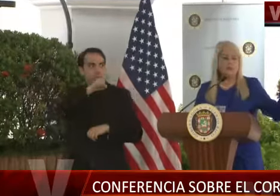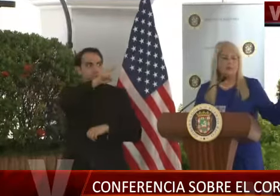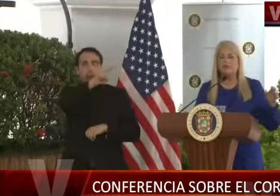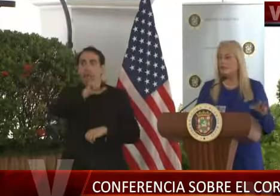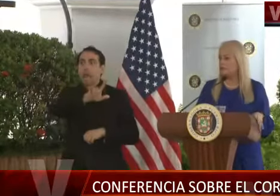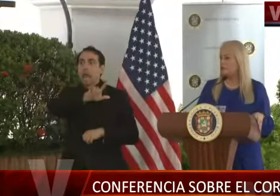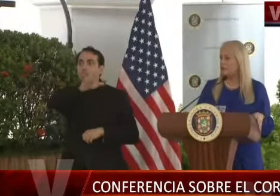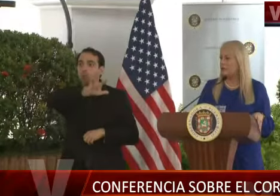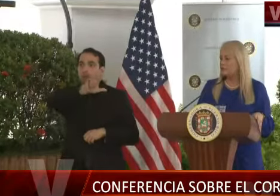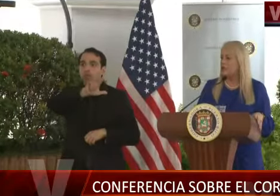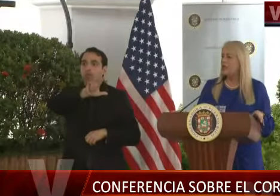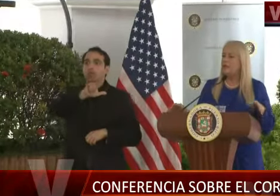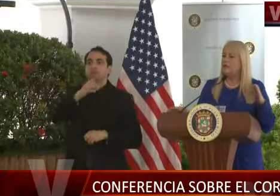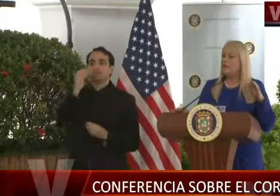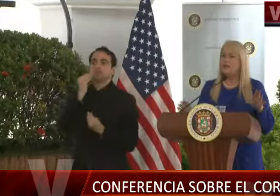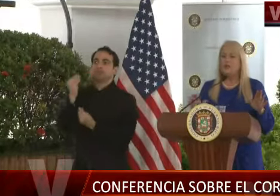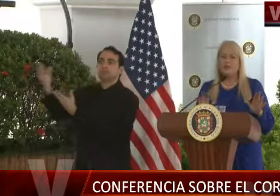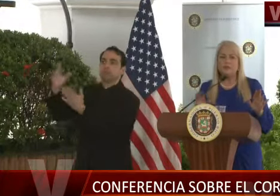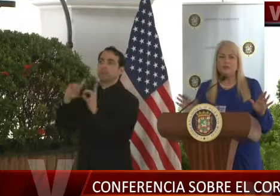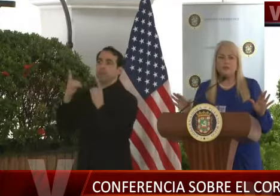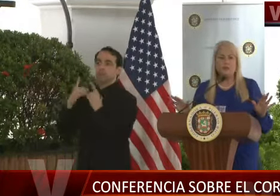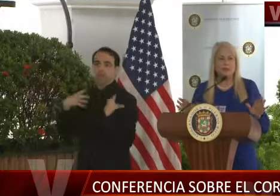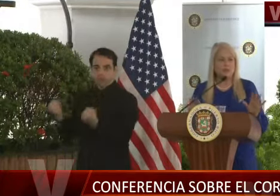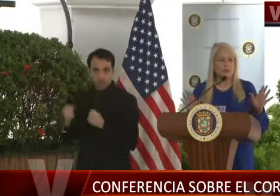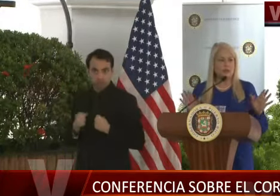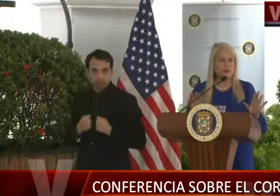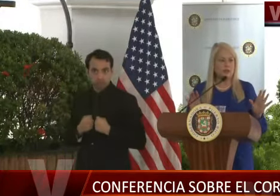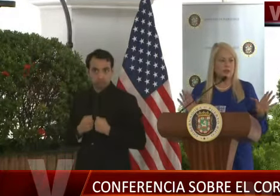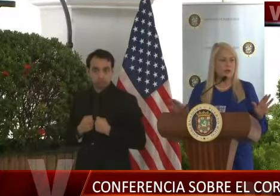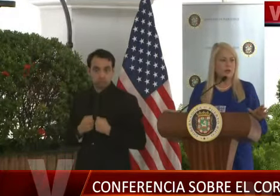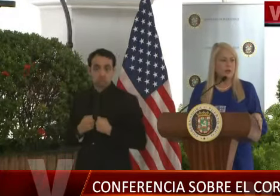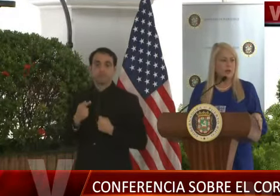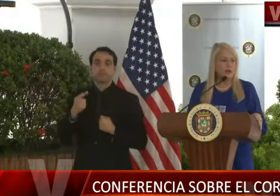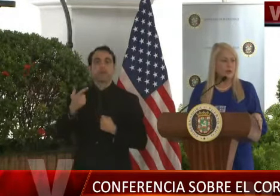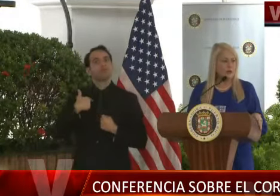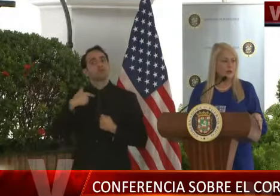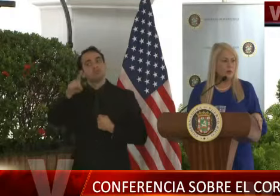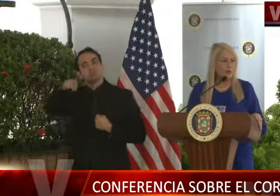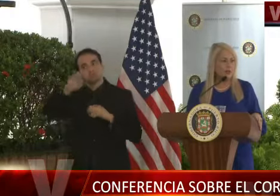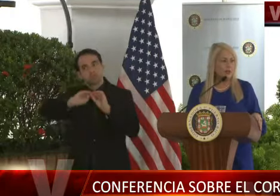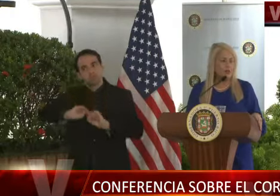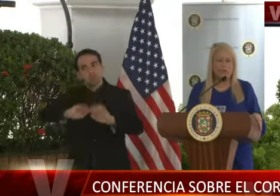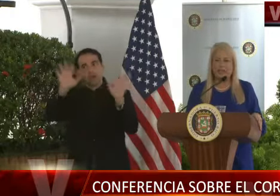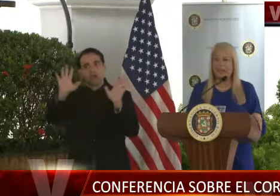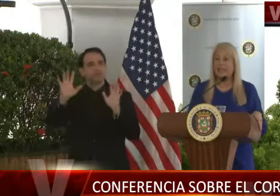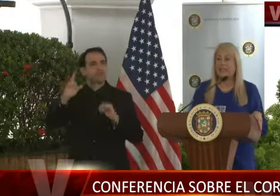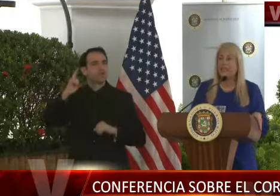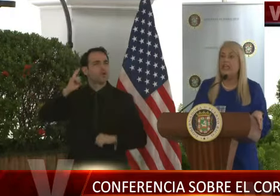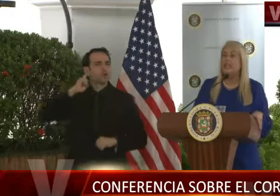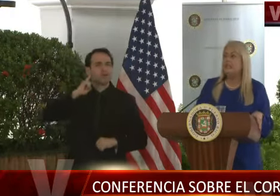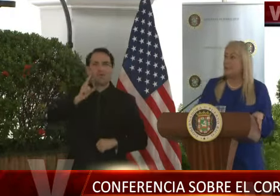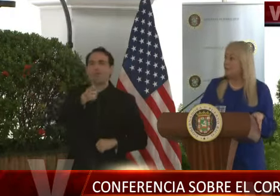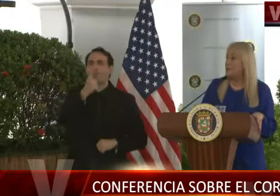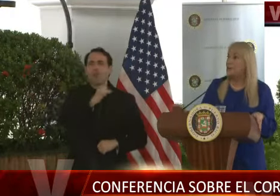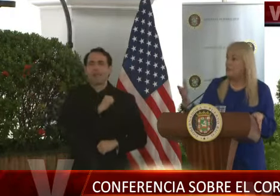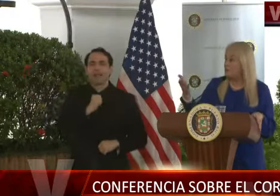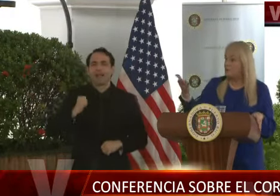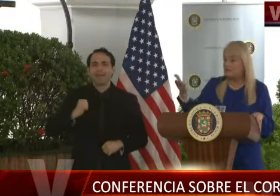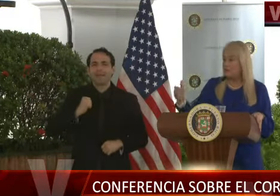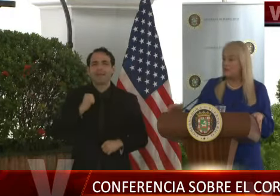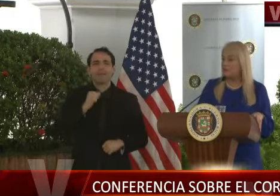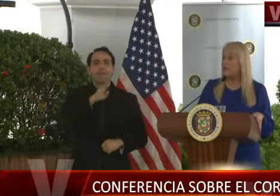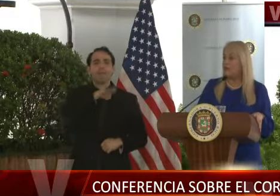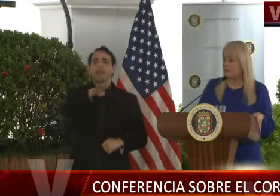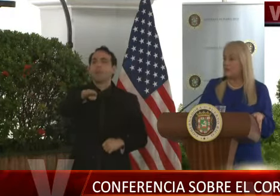aeropuerto se está notificando a salud. Las únicas, y yo quiero hacer la aclaración, que creo que ya hubo por ahí algún comentario de un alcalde, del alcalde de